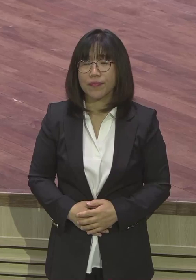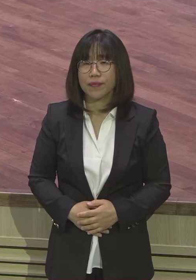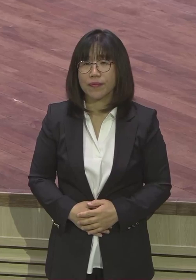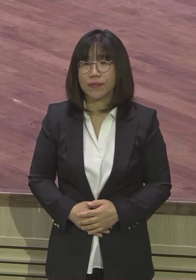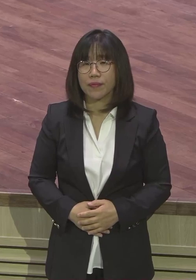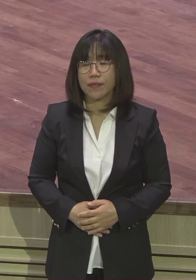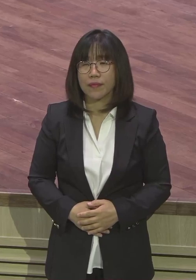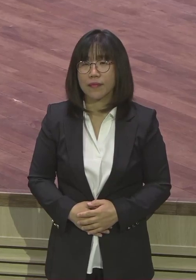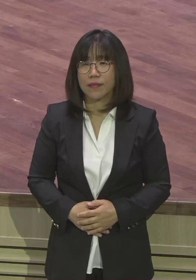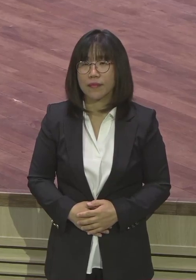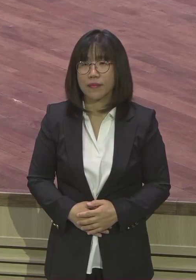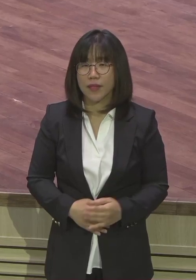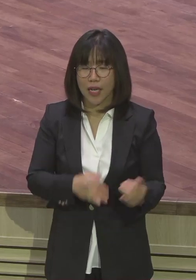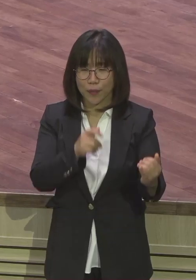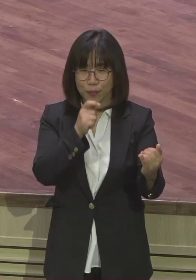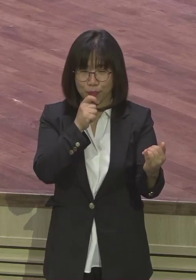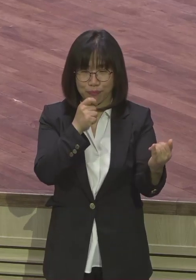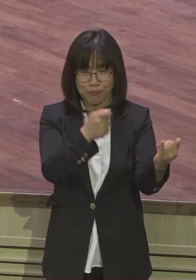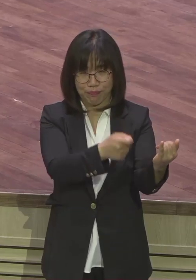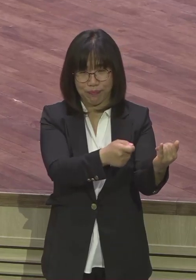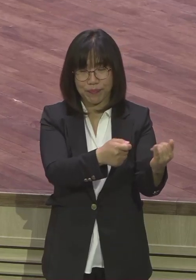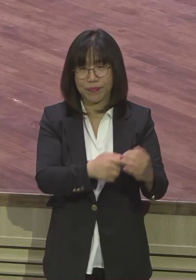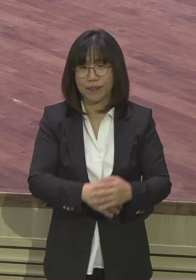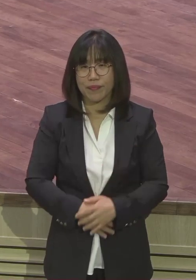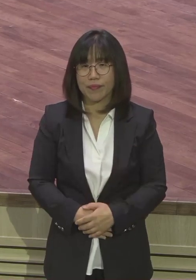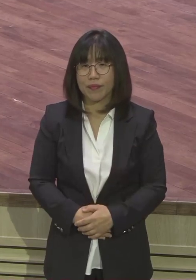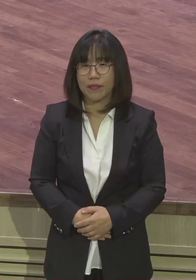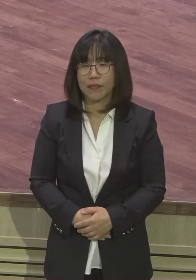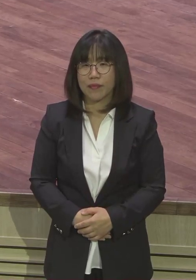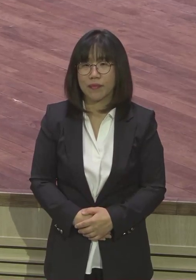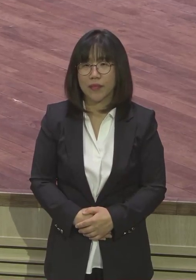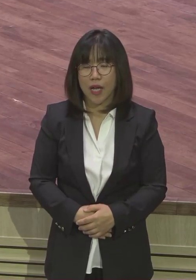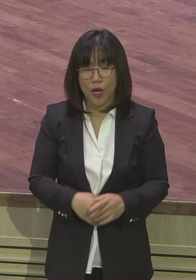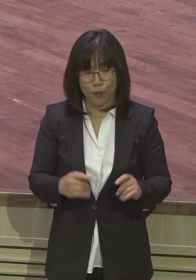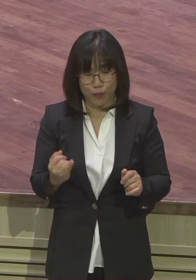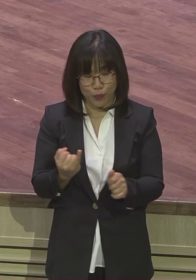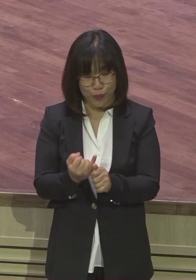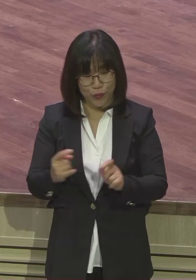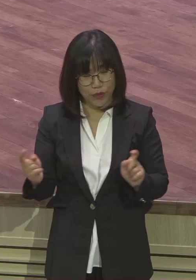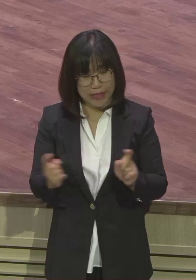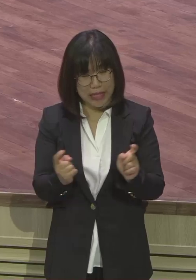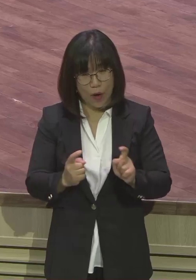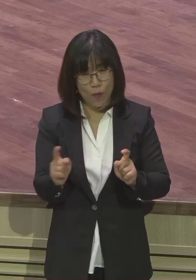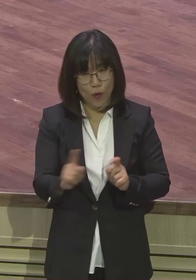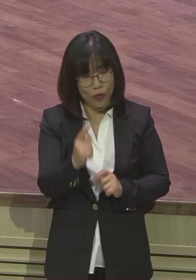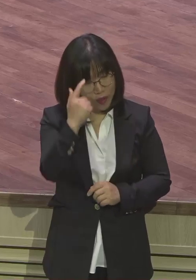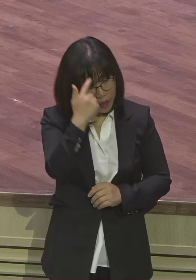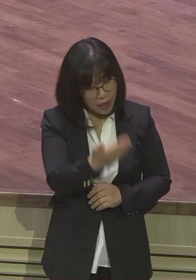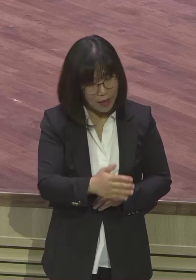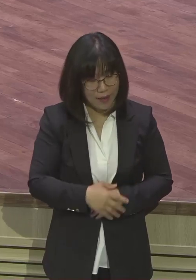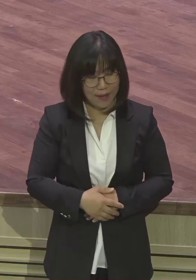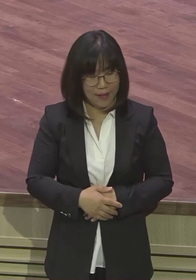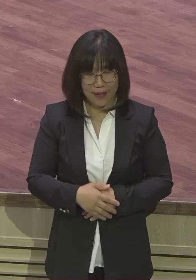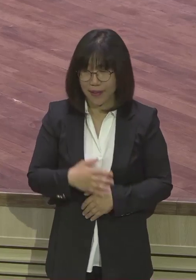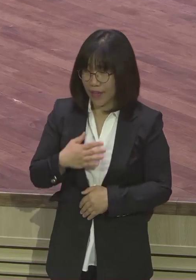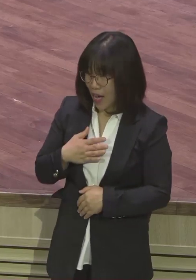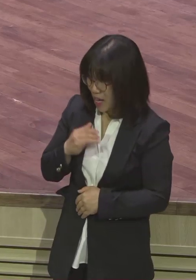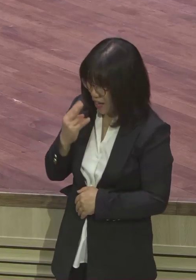여에스더씨가 이런 말을 했어요. 그저 남편을 아들이다 생각하려고